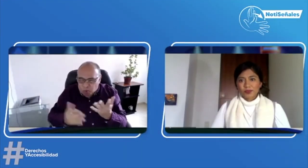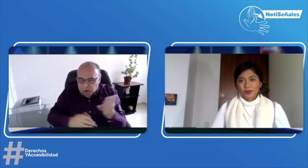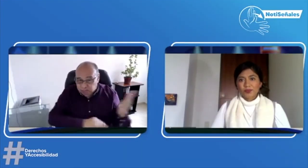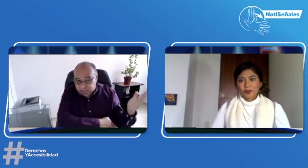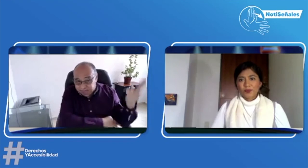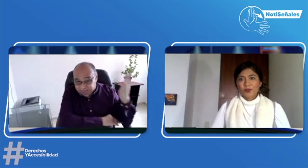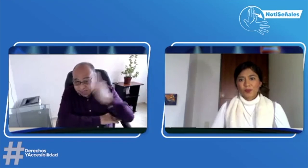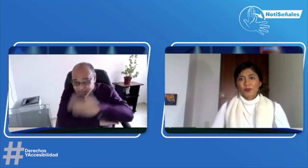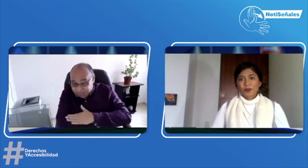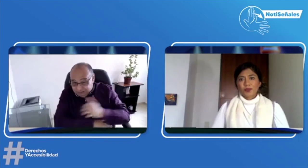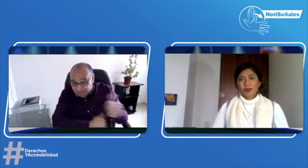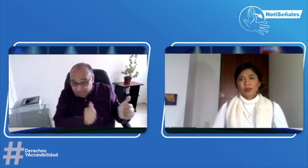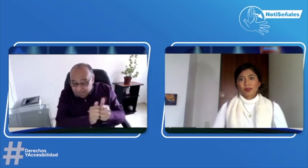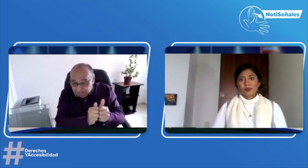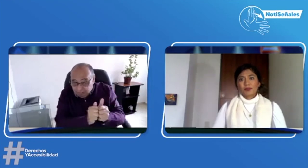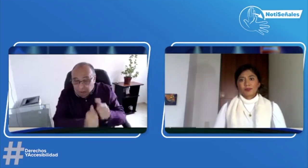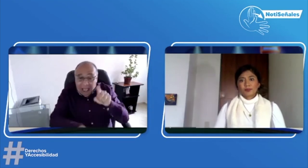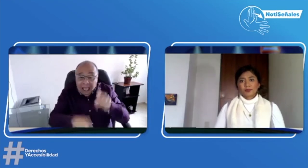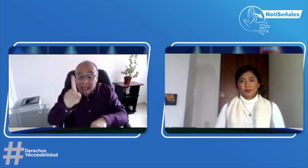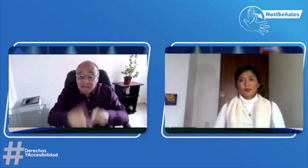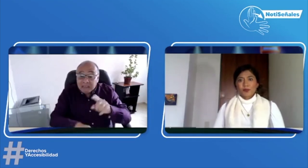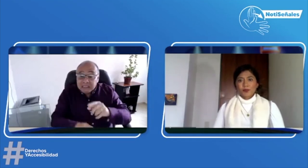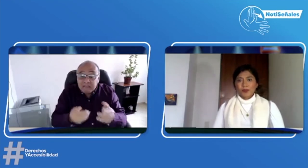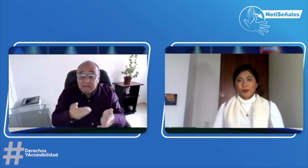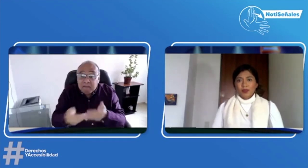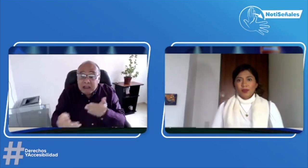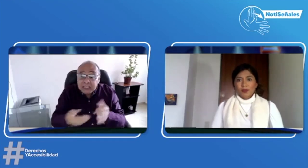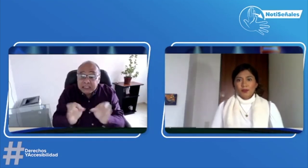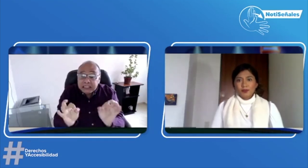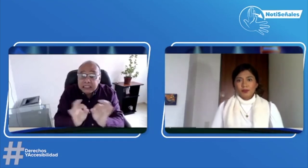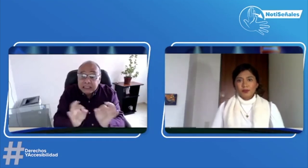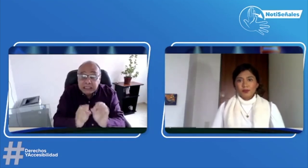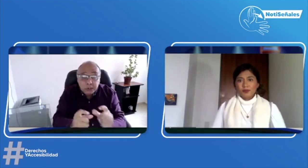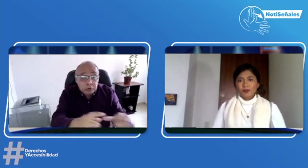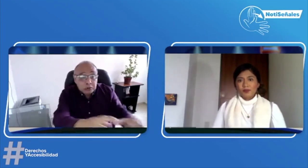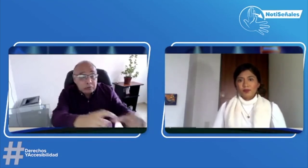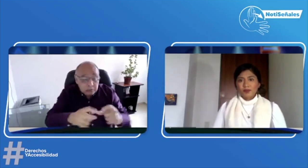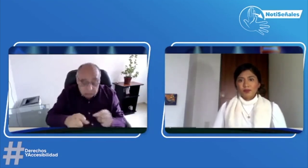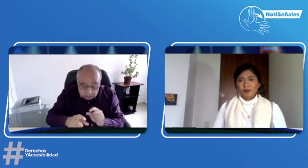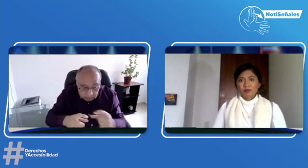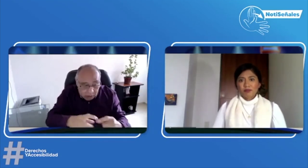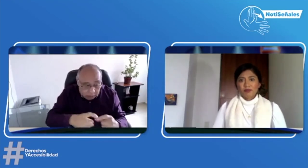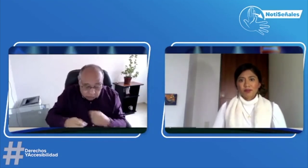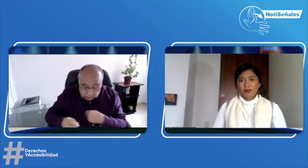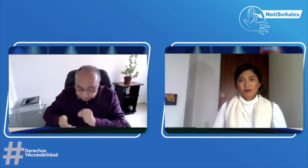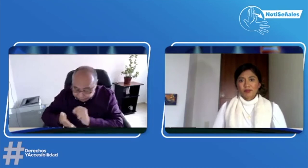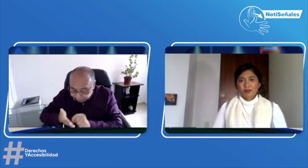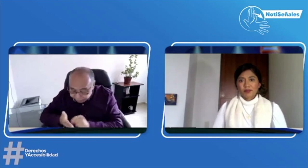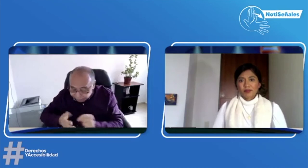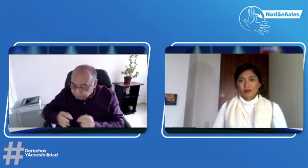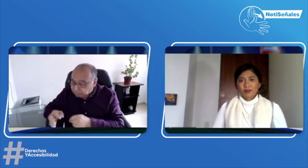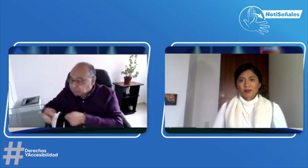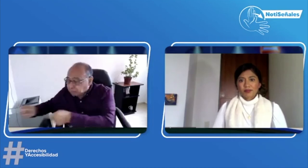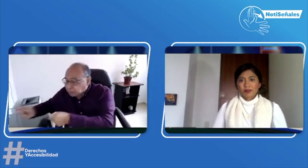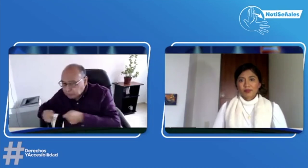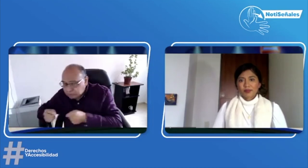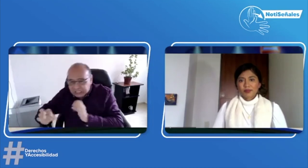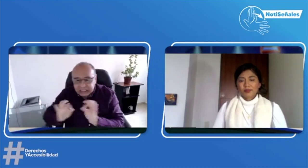comunicación fue algo difícil, pero ¿consideras que debe tener el servicio de interpretación en toda la jornada